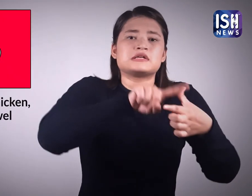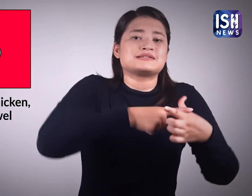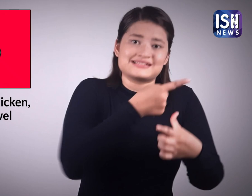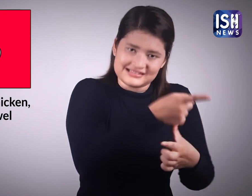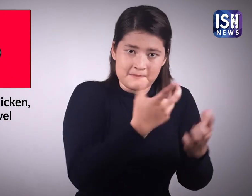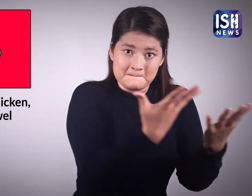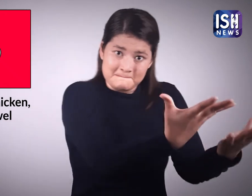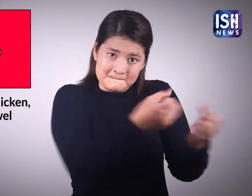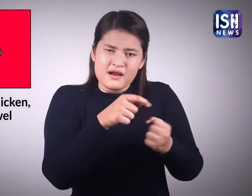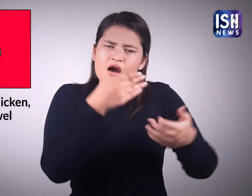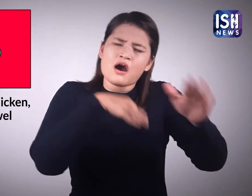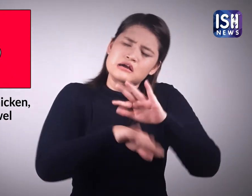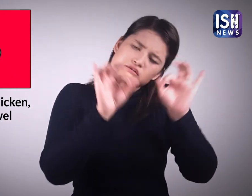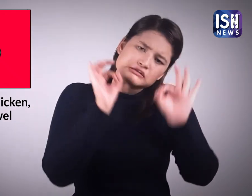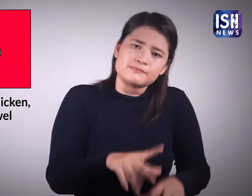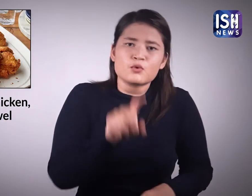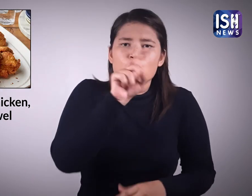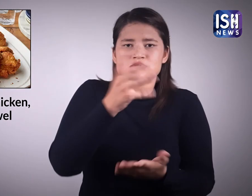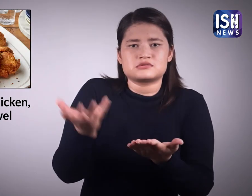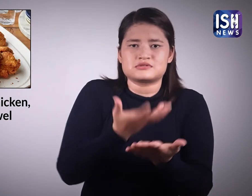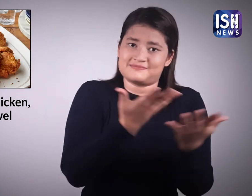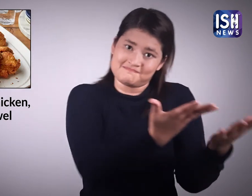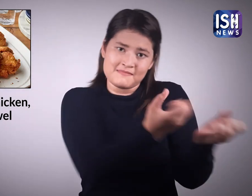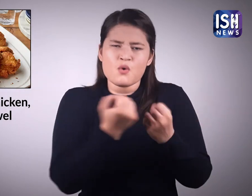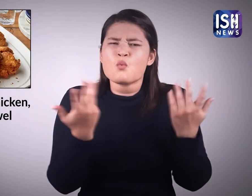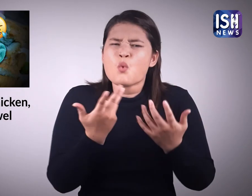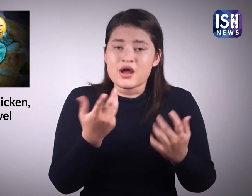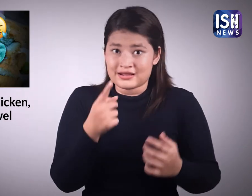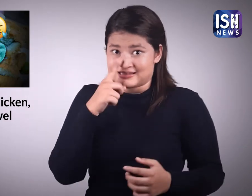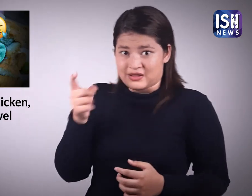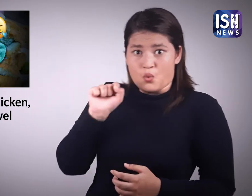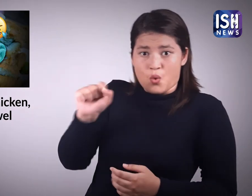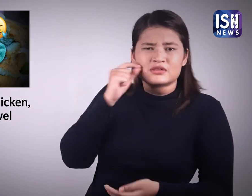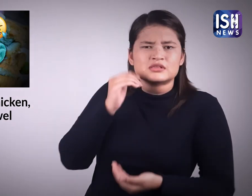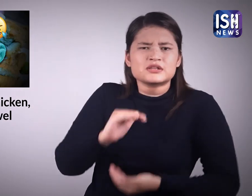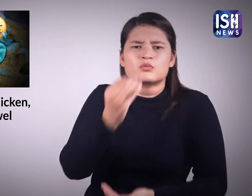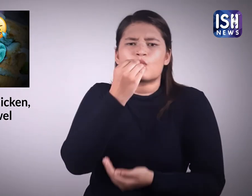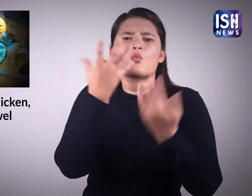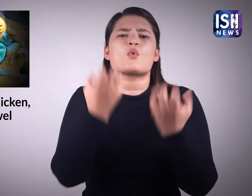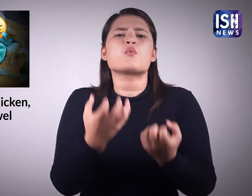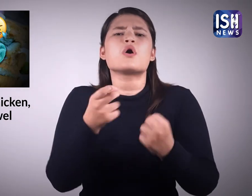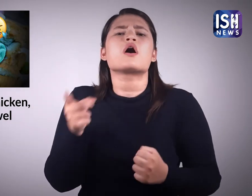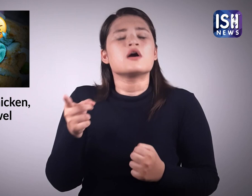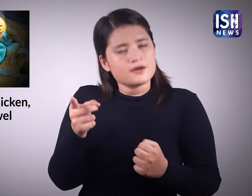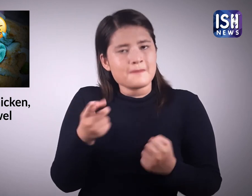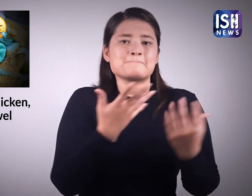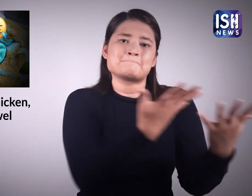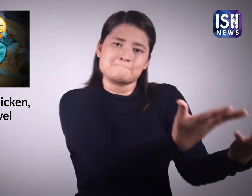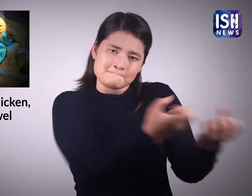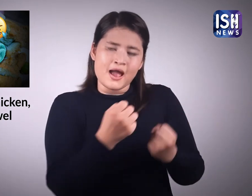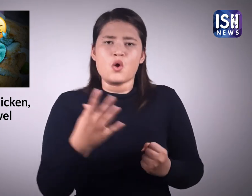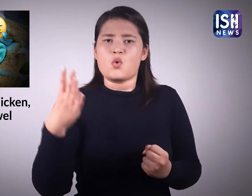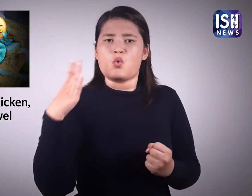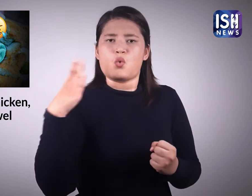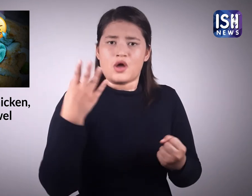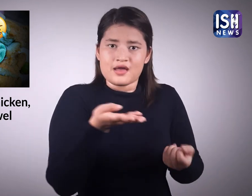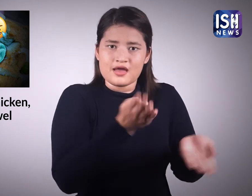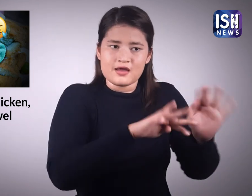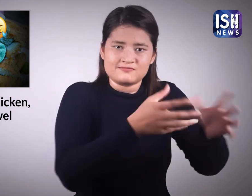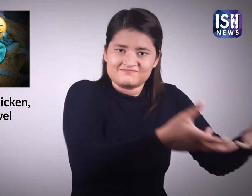क्योंकि उनका बेटा खाना चाता था। जब